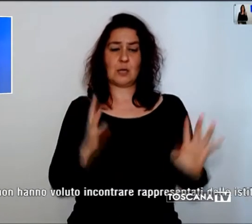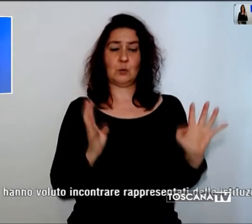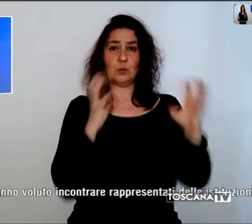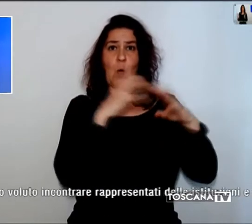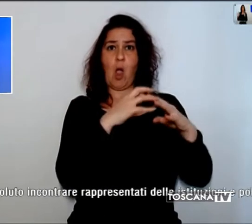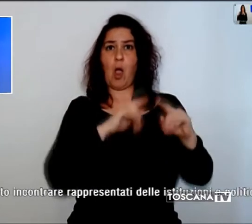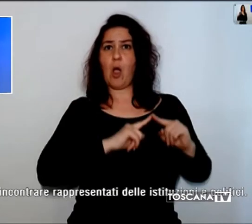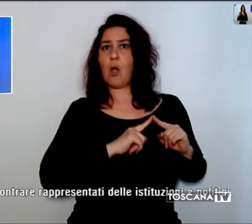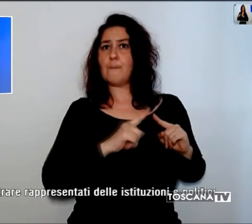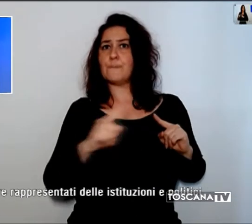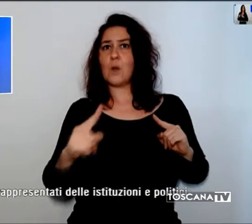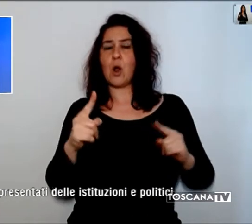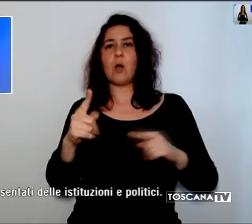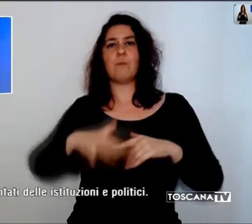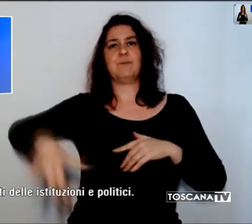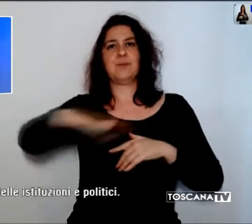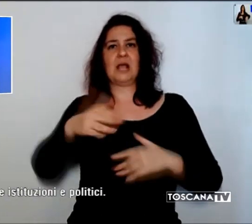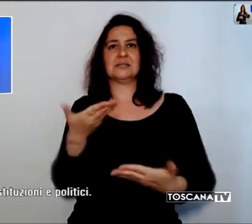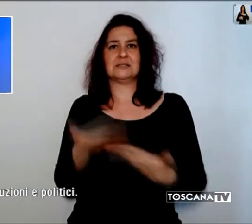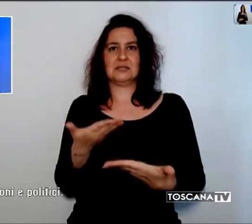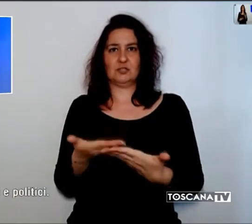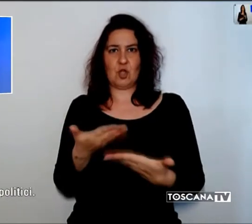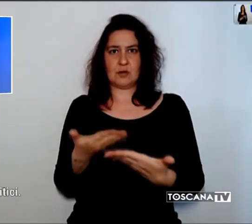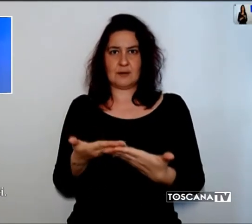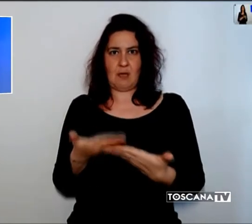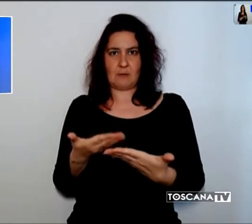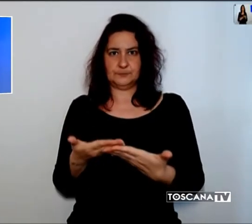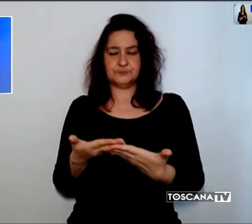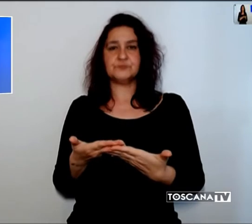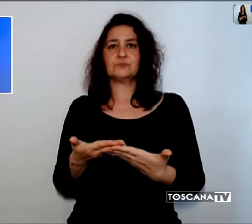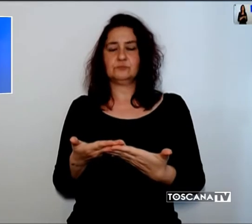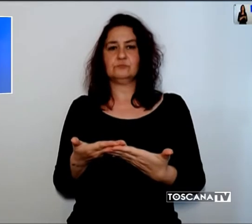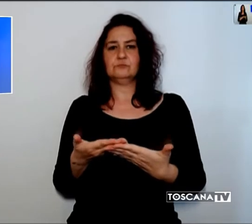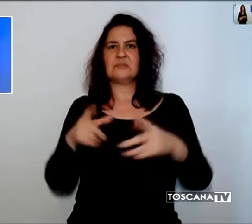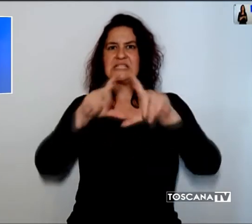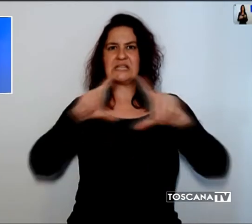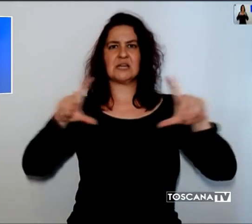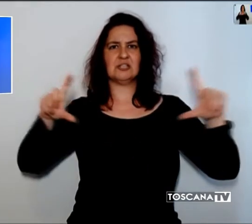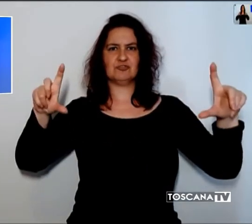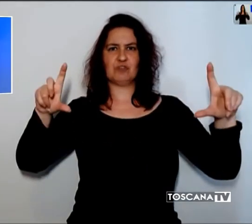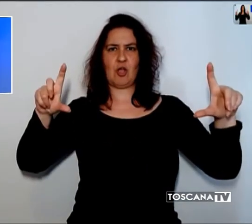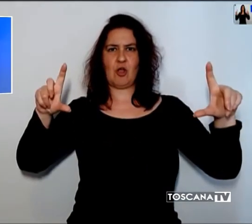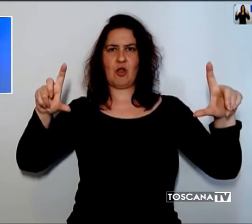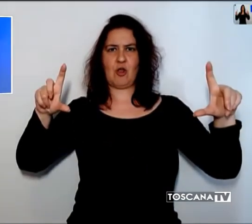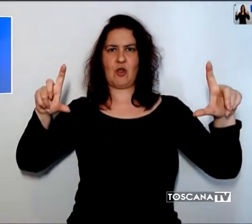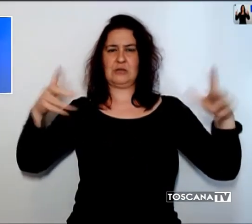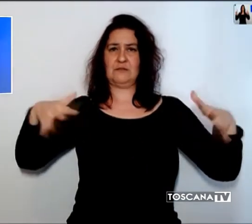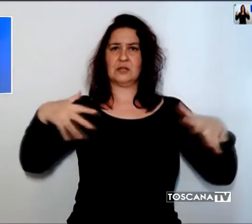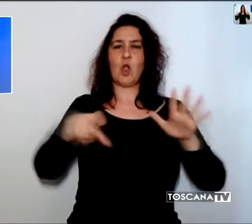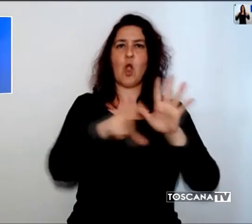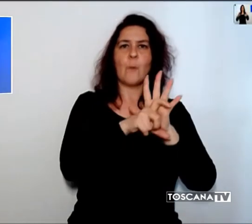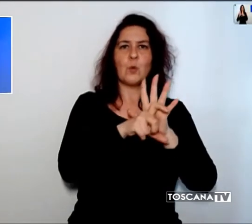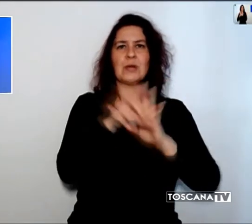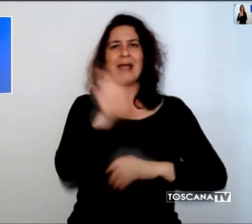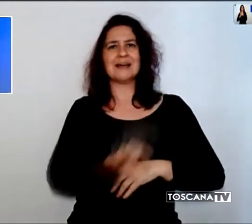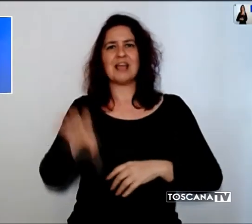della Signoria dove sono stati appesi alcuni striscioni con scritto Comune, Regione, Governo, basta